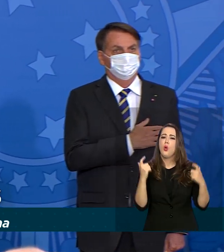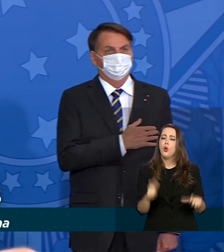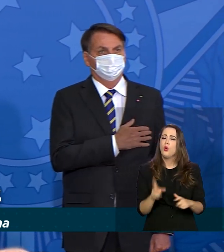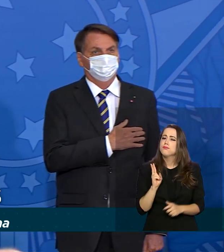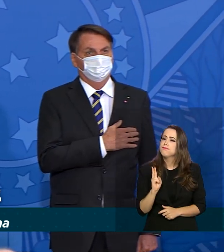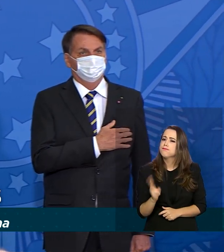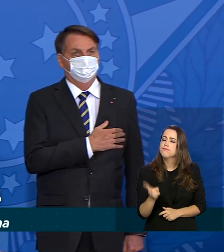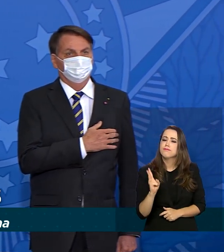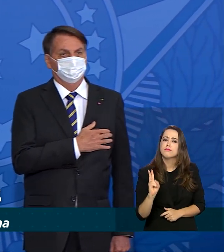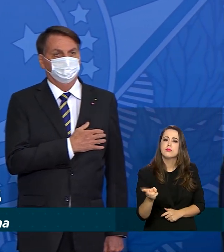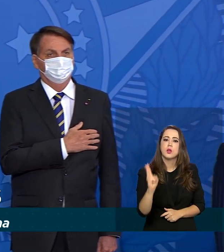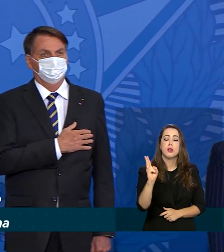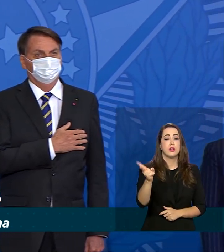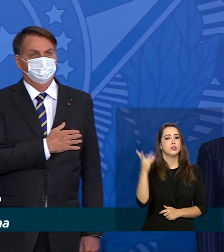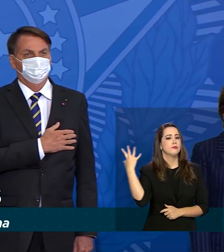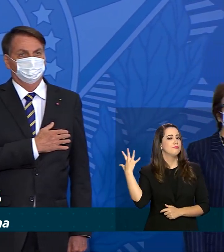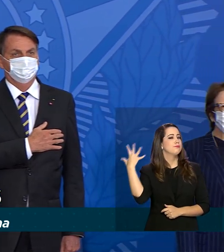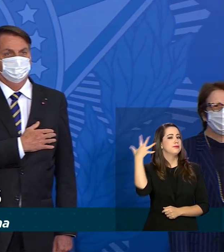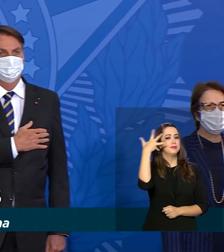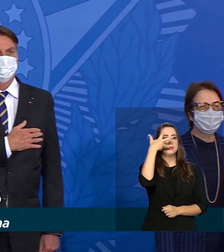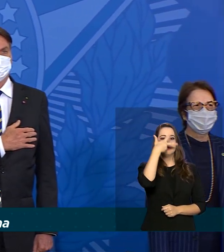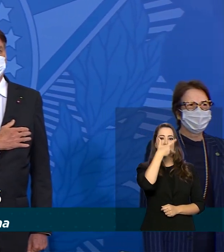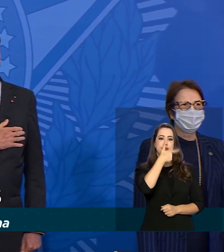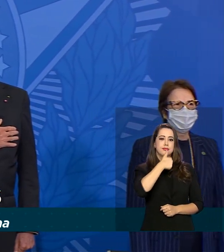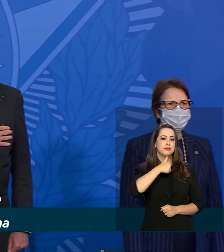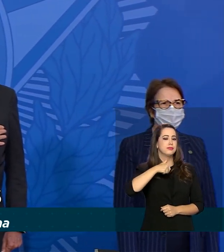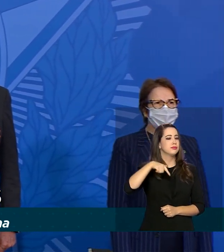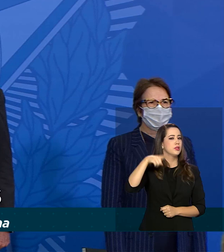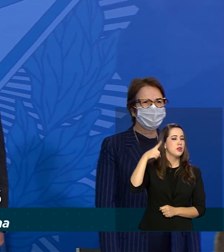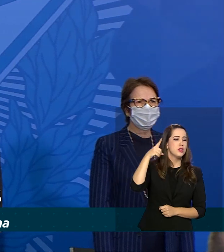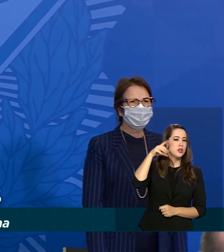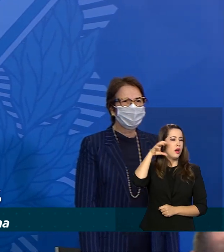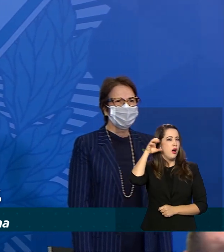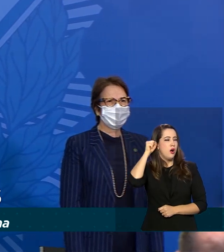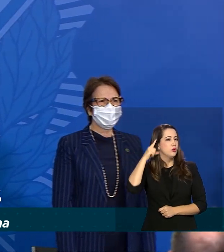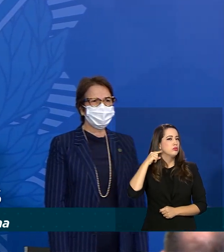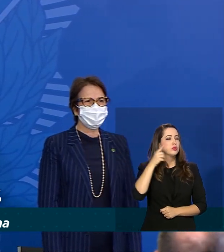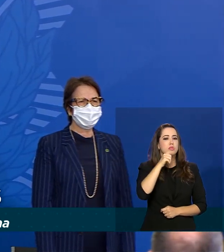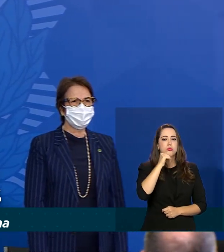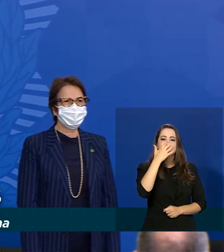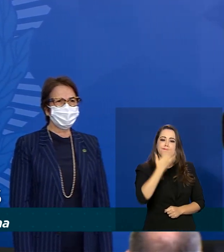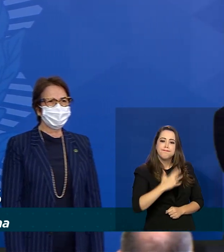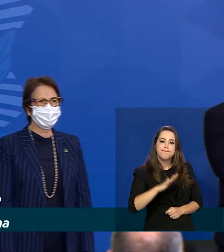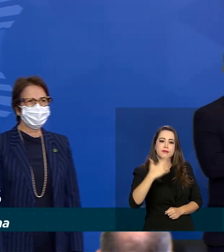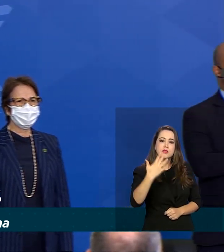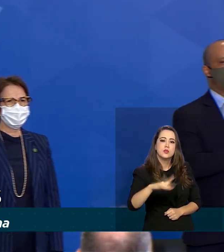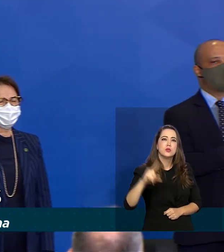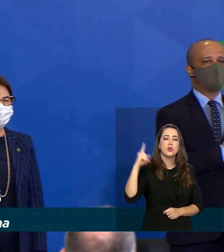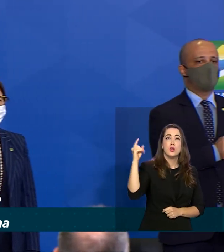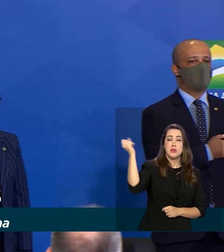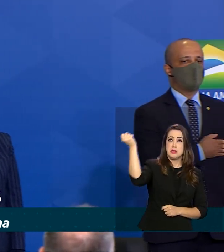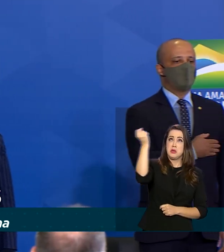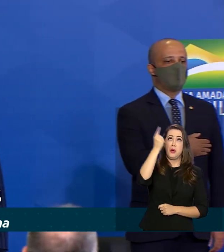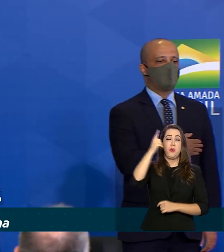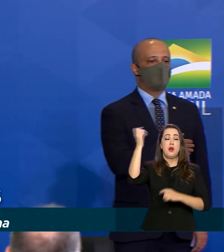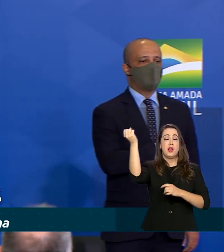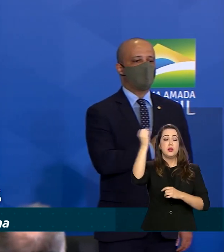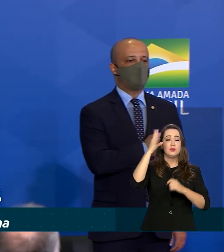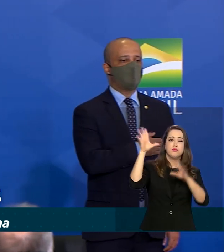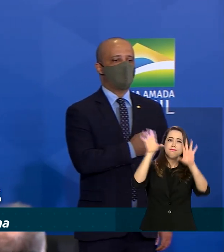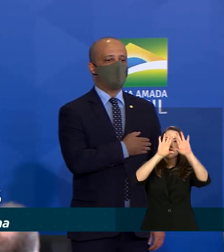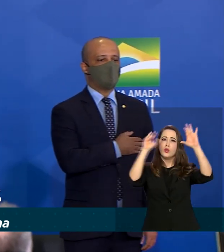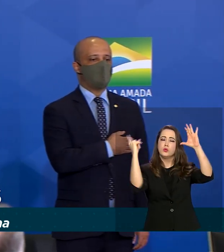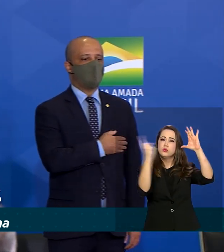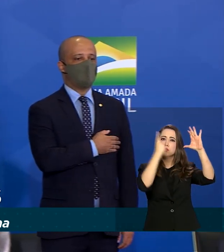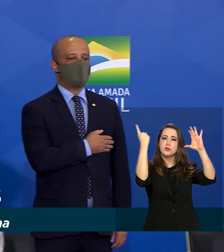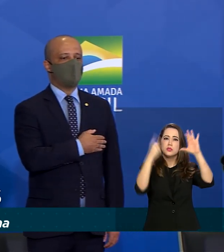Deitado eternamente, imenso e esplêndido, ao som do mar e à luz do céu profundo. São